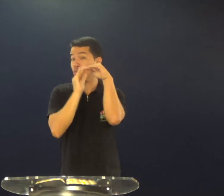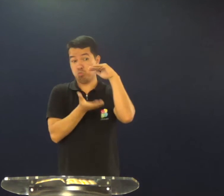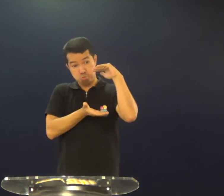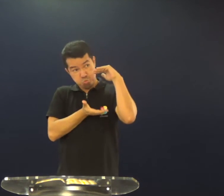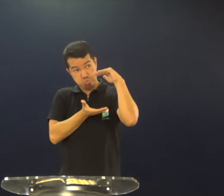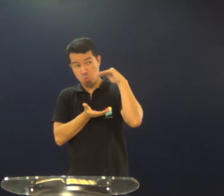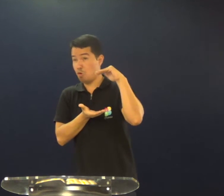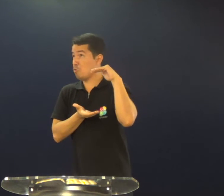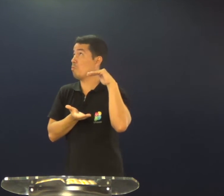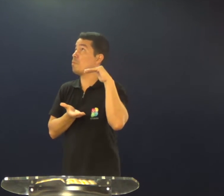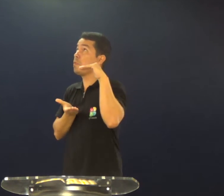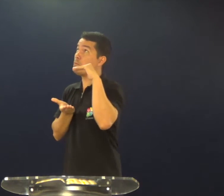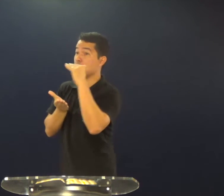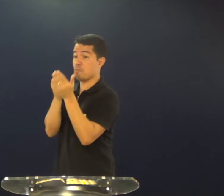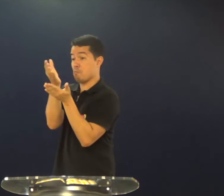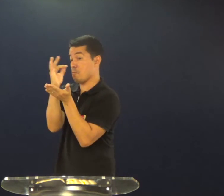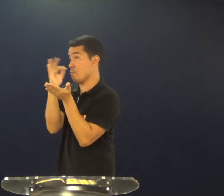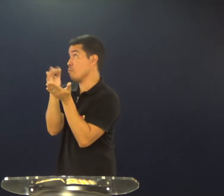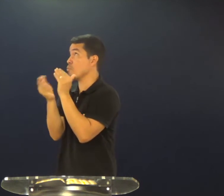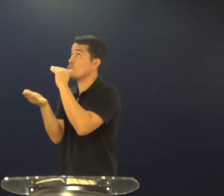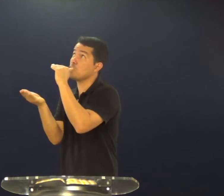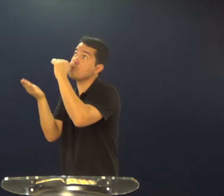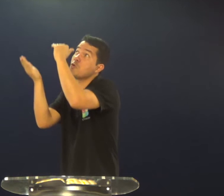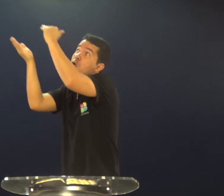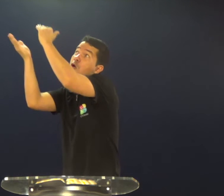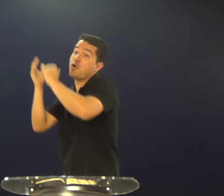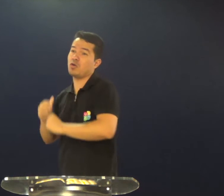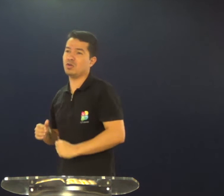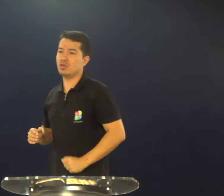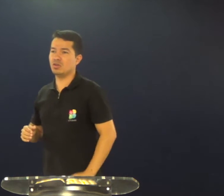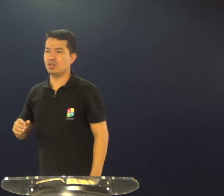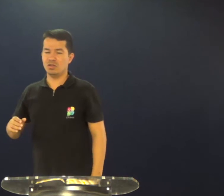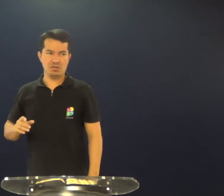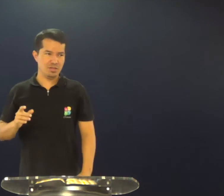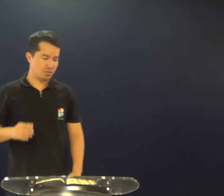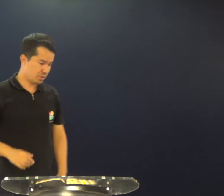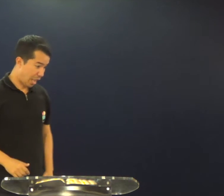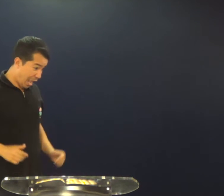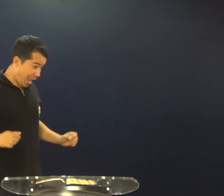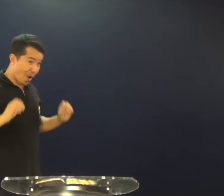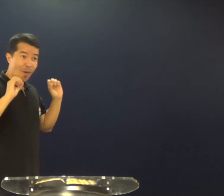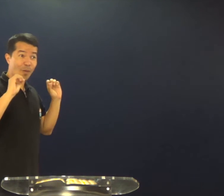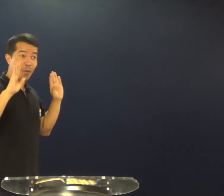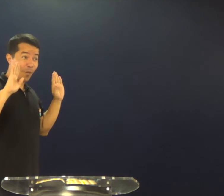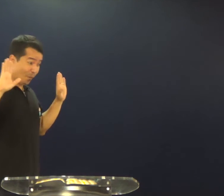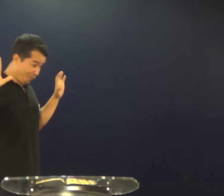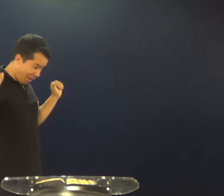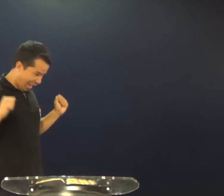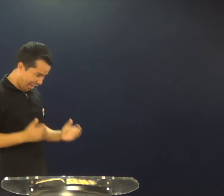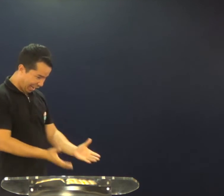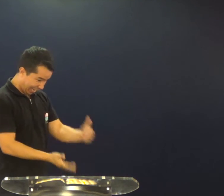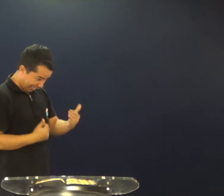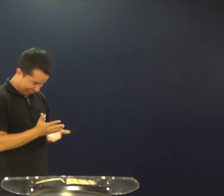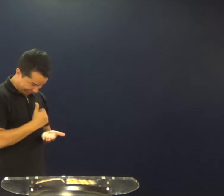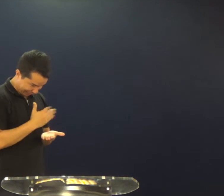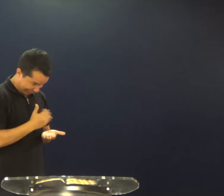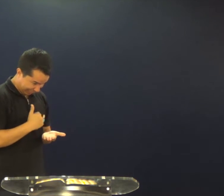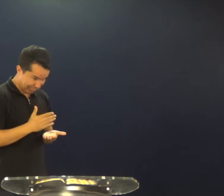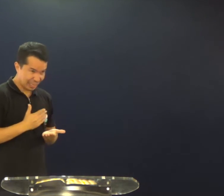pagar em dólar, ok? Está aqui o meu monte de dólar. E Deus vai dizer, opa,